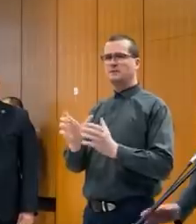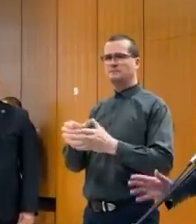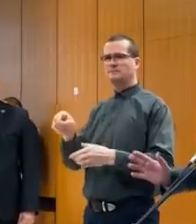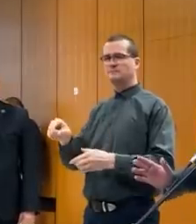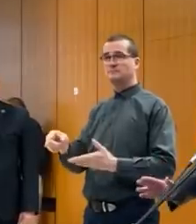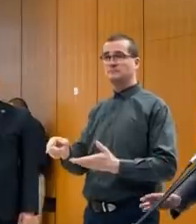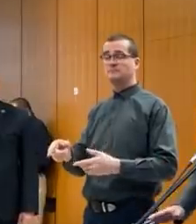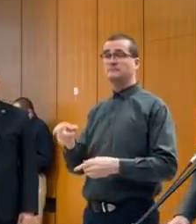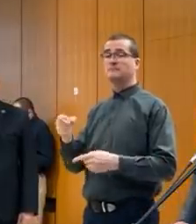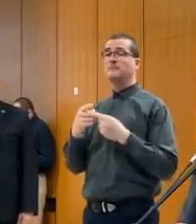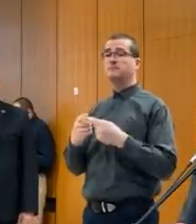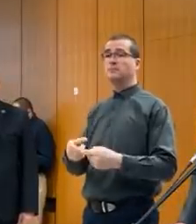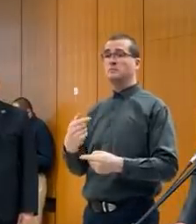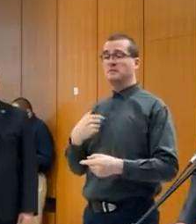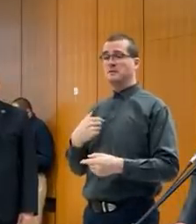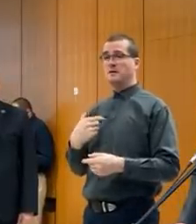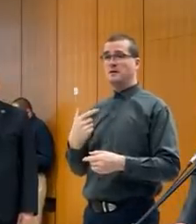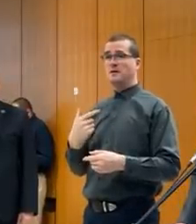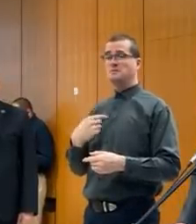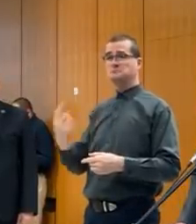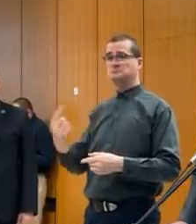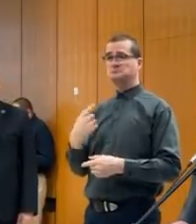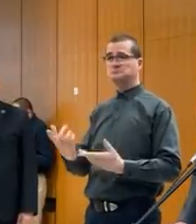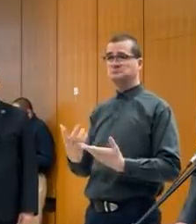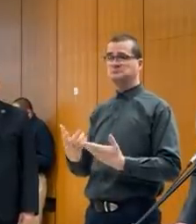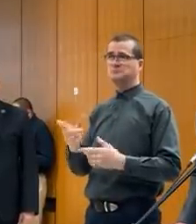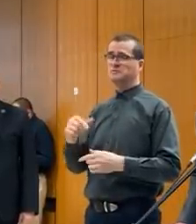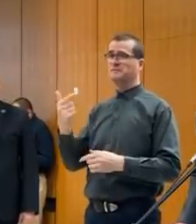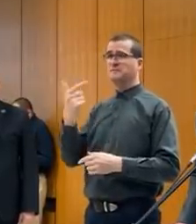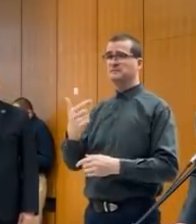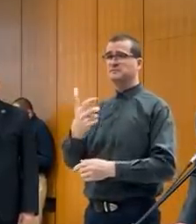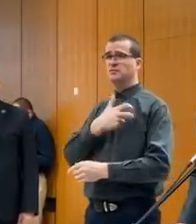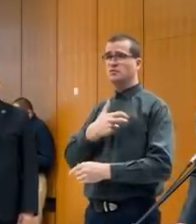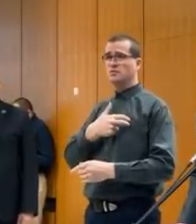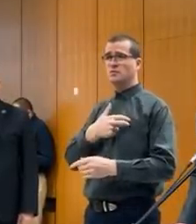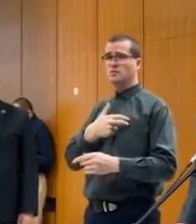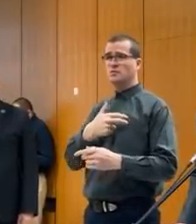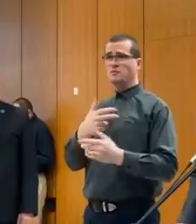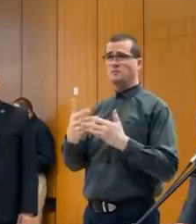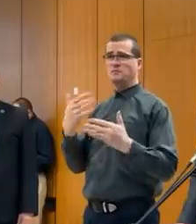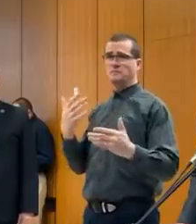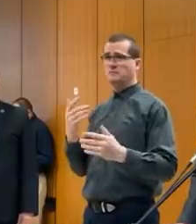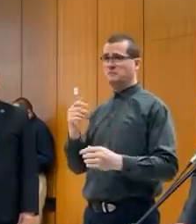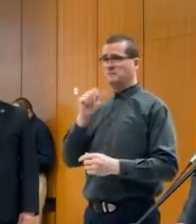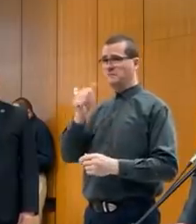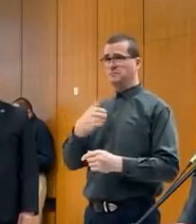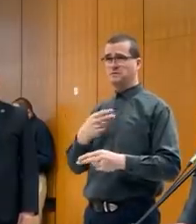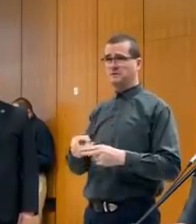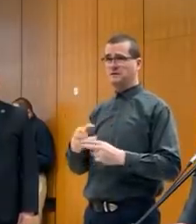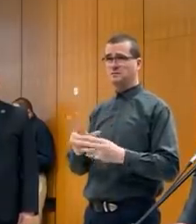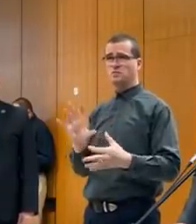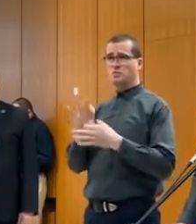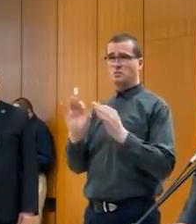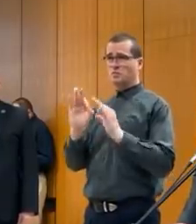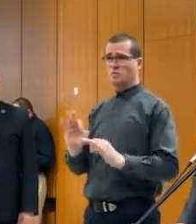A kde pôsobil, ja som s ním pred 20 rokov nerešil absolútne nič. Neboli sme v